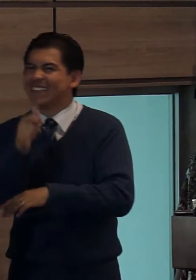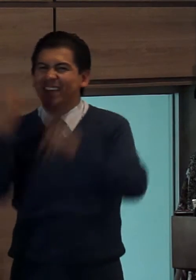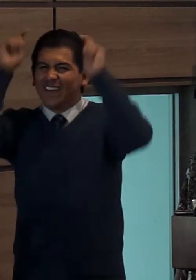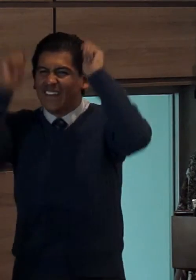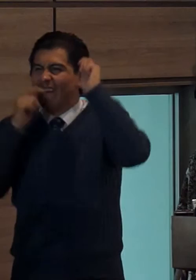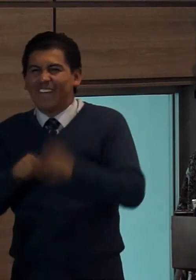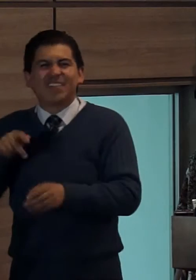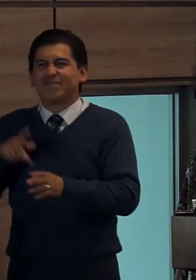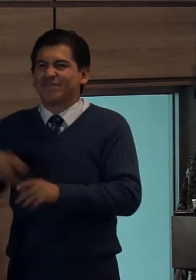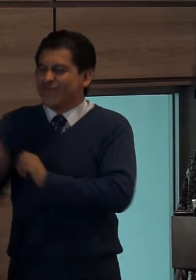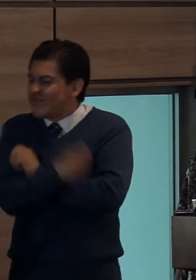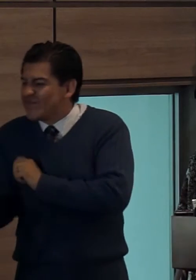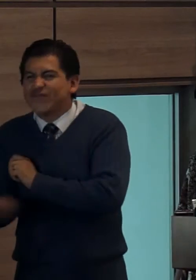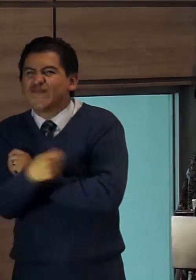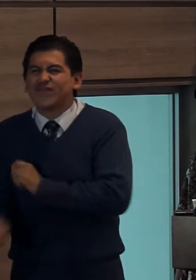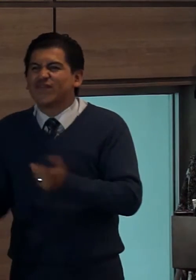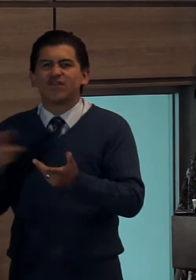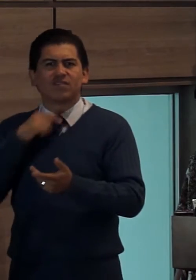afroecuatoriano como el buen salvaje